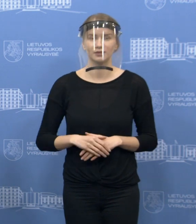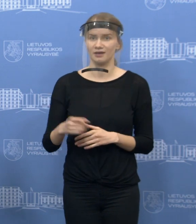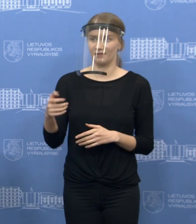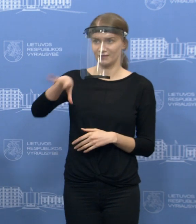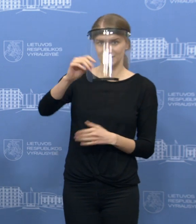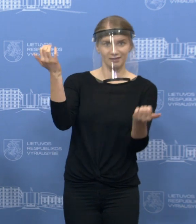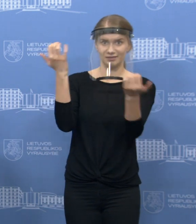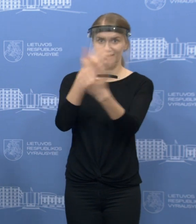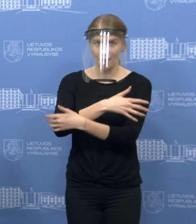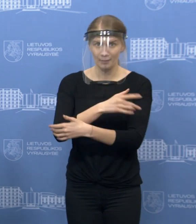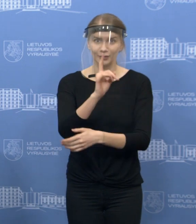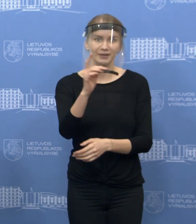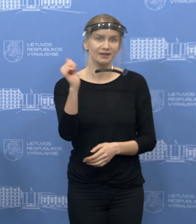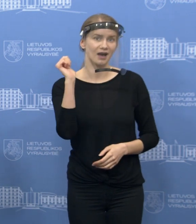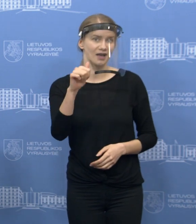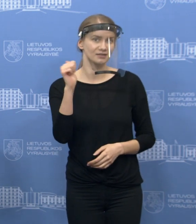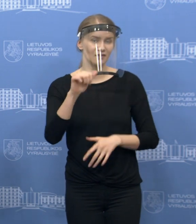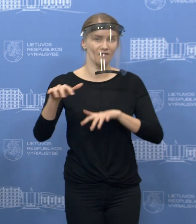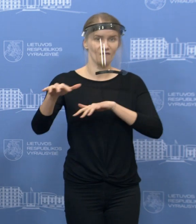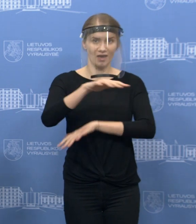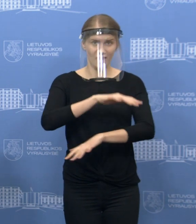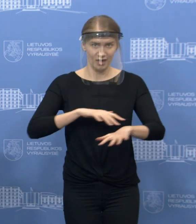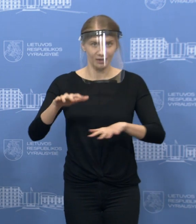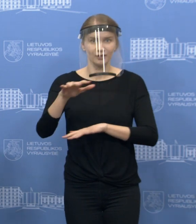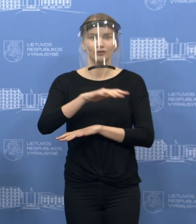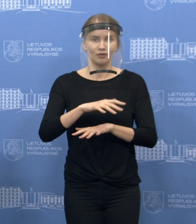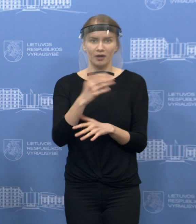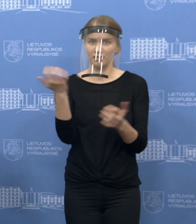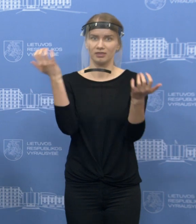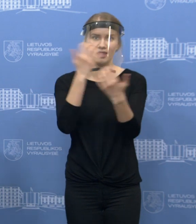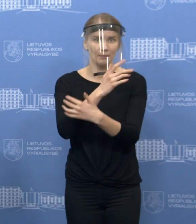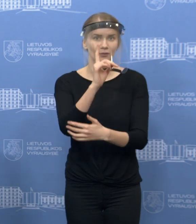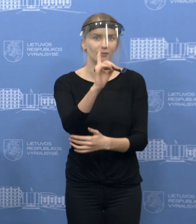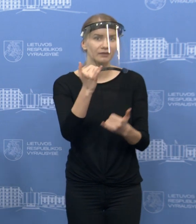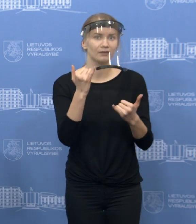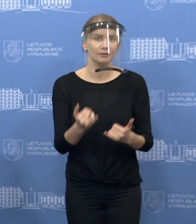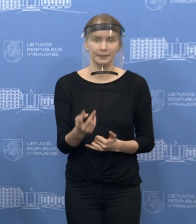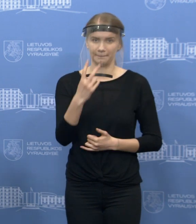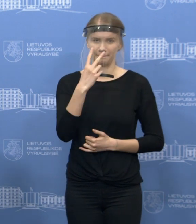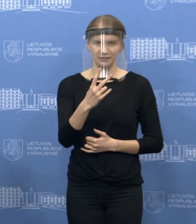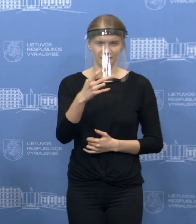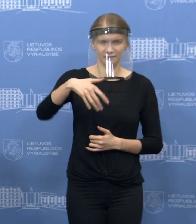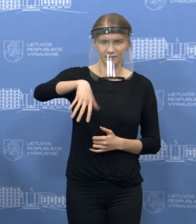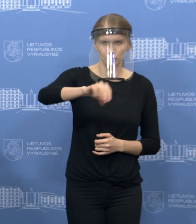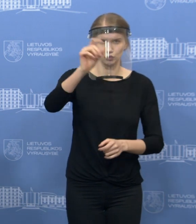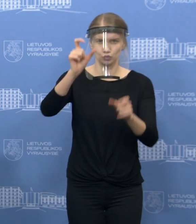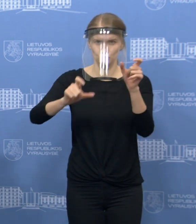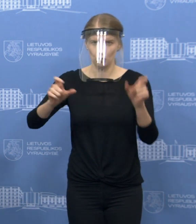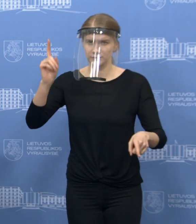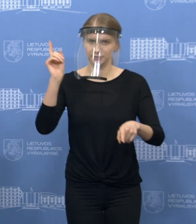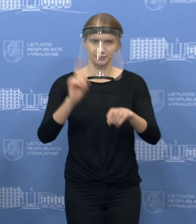kasdieniniai veikloje ir šį savaitgalį bus mum pagalbininkas identifikuoti galimus